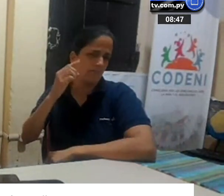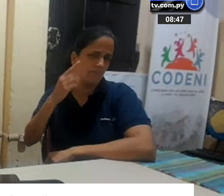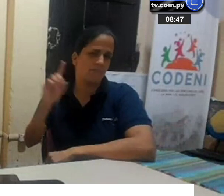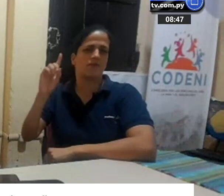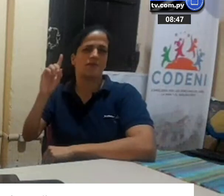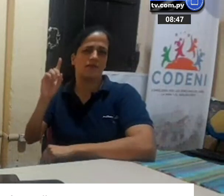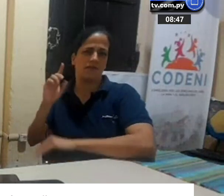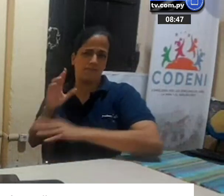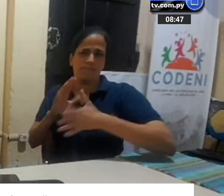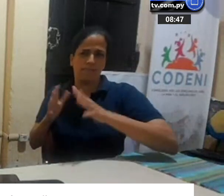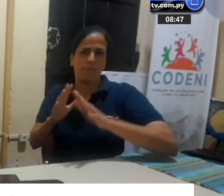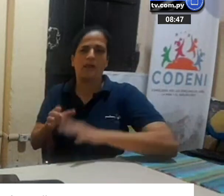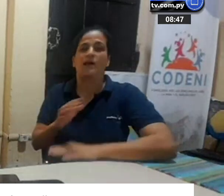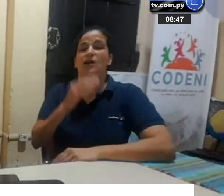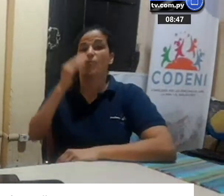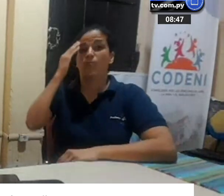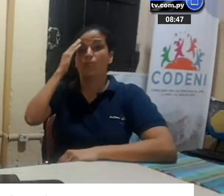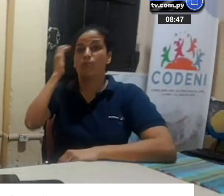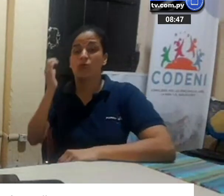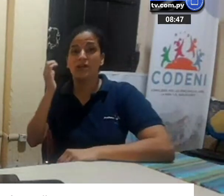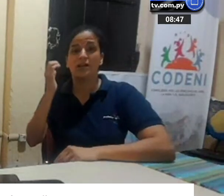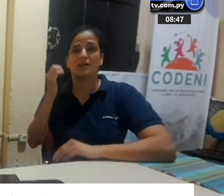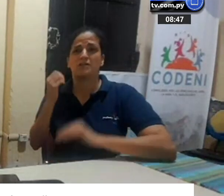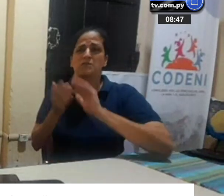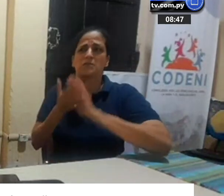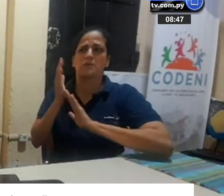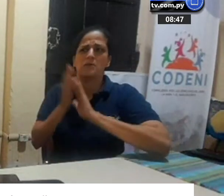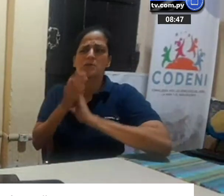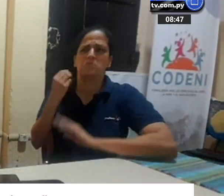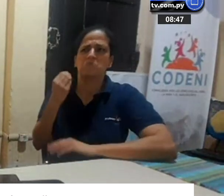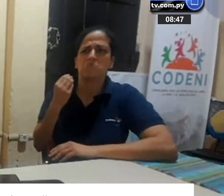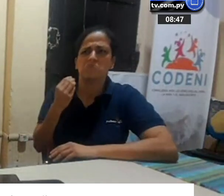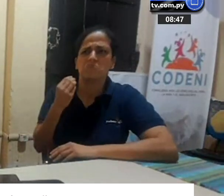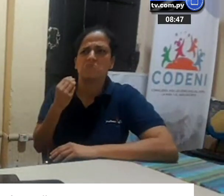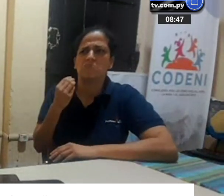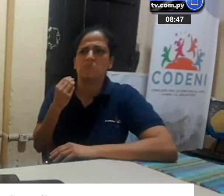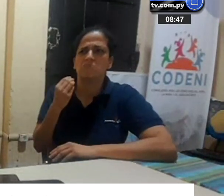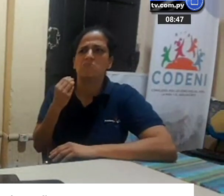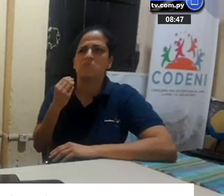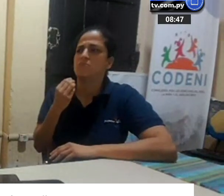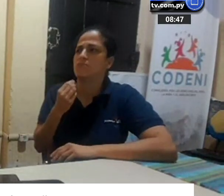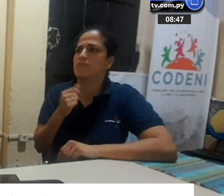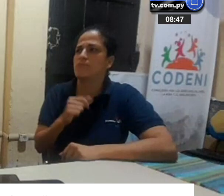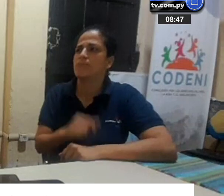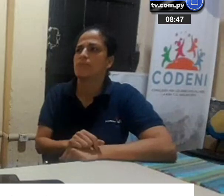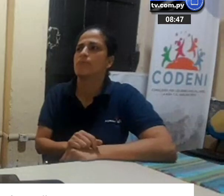Desde que iniciamos en el año 2007, un promedio de 500 personas que ya pasaron.